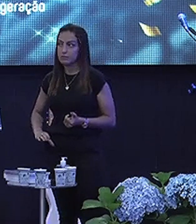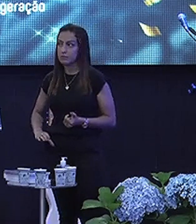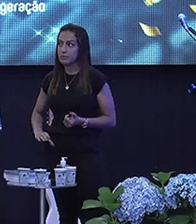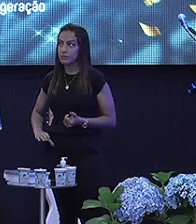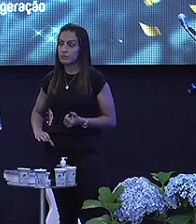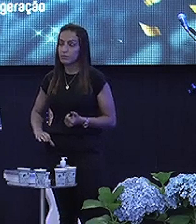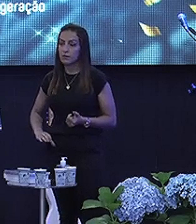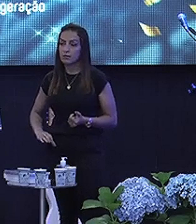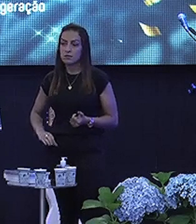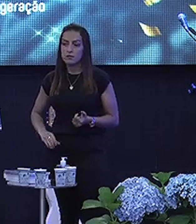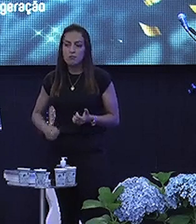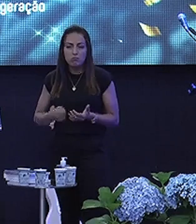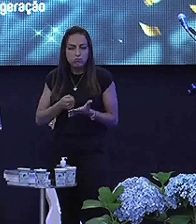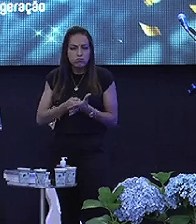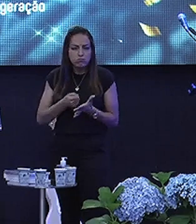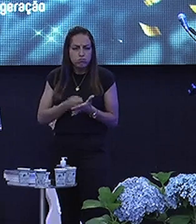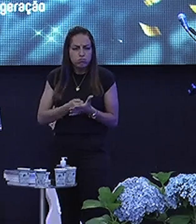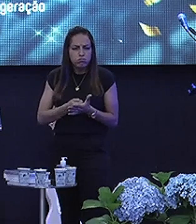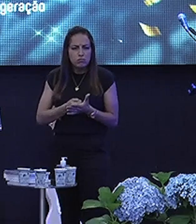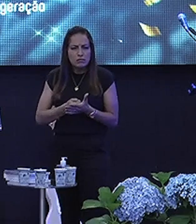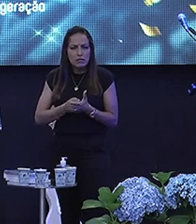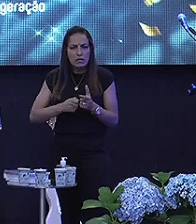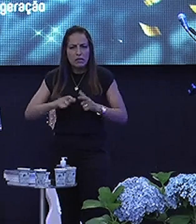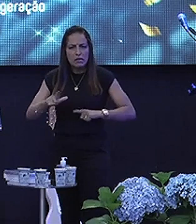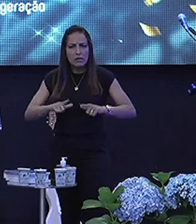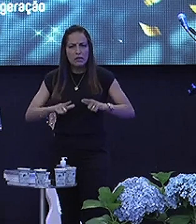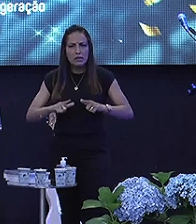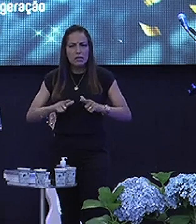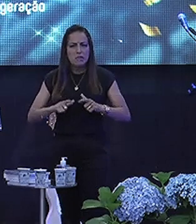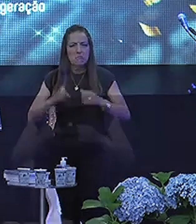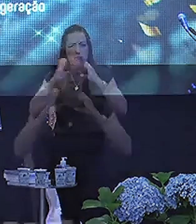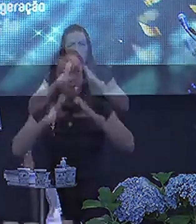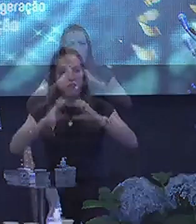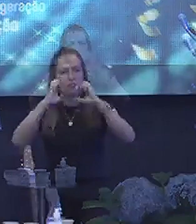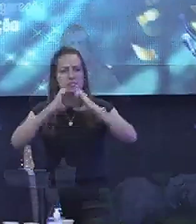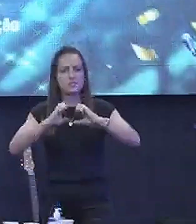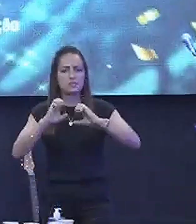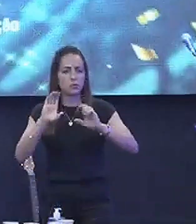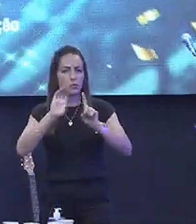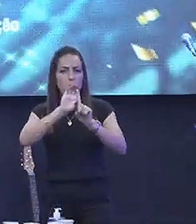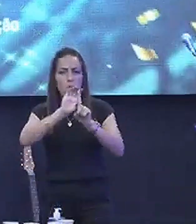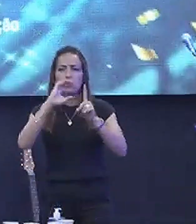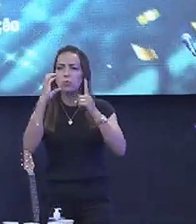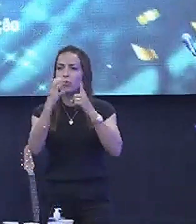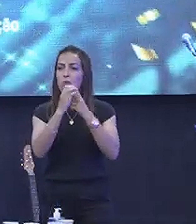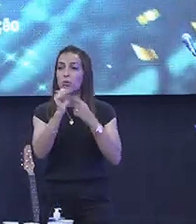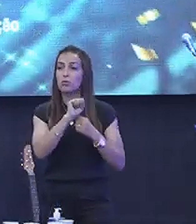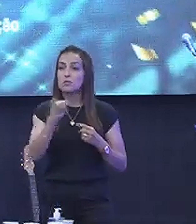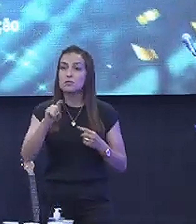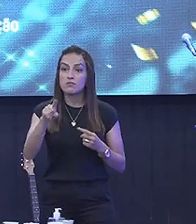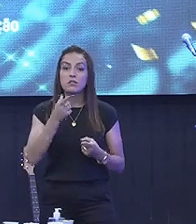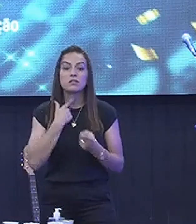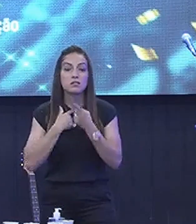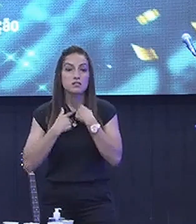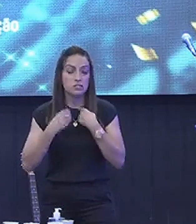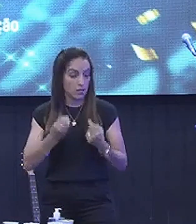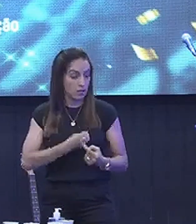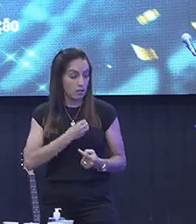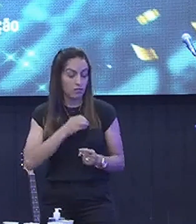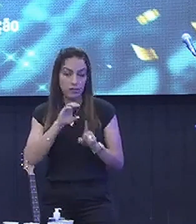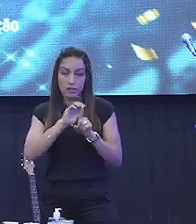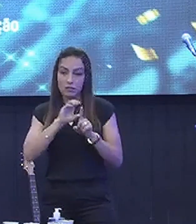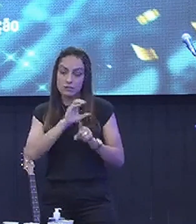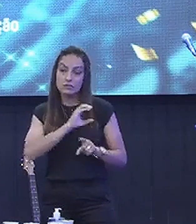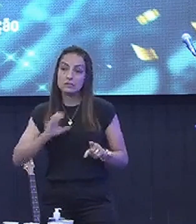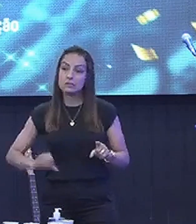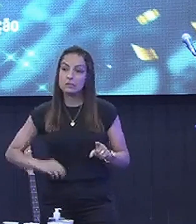Se contenta apenas em pregações de cultos Amado, se você deseja crescer na vida cristã E